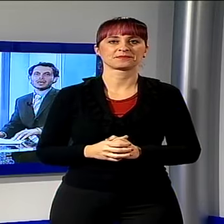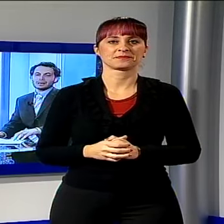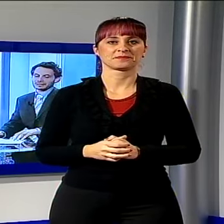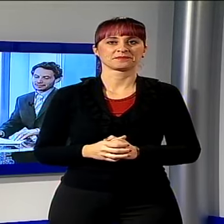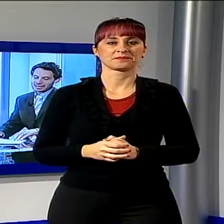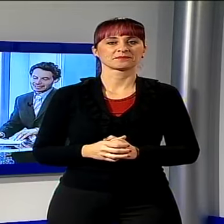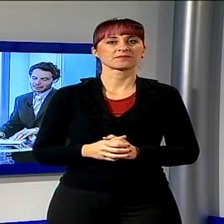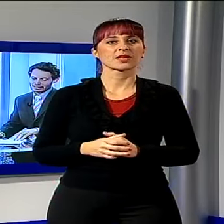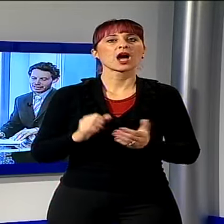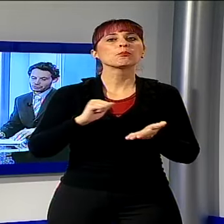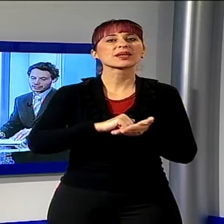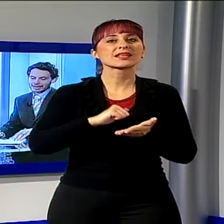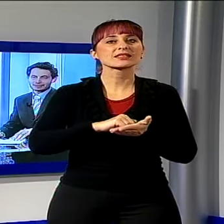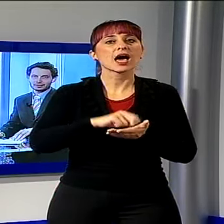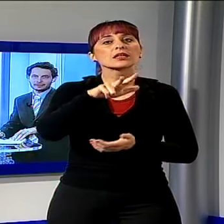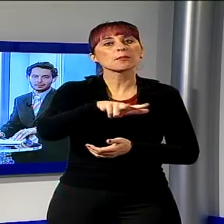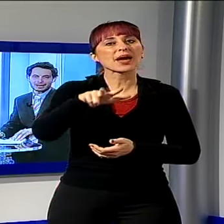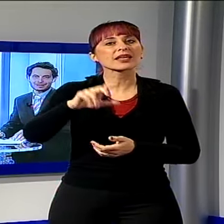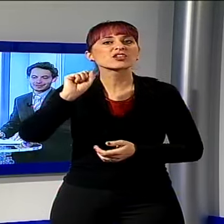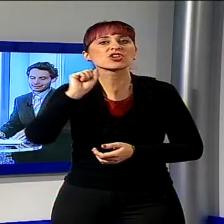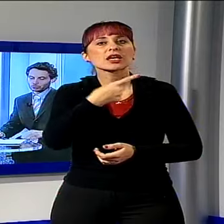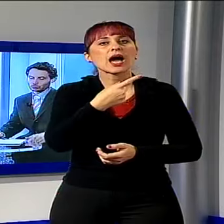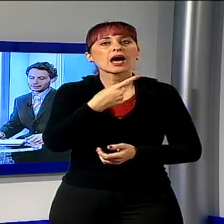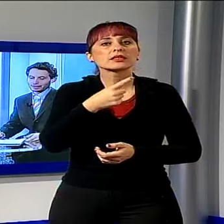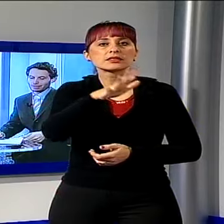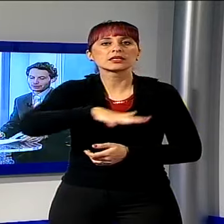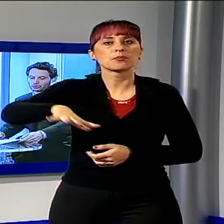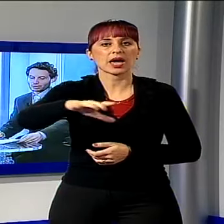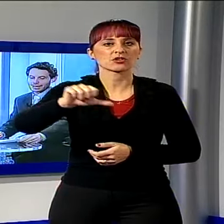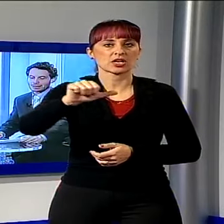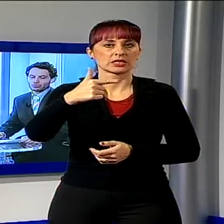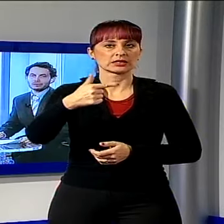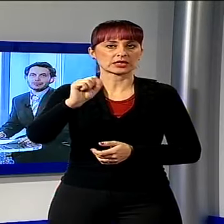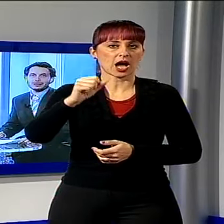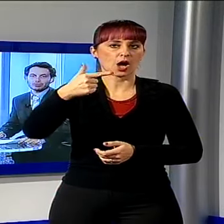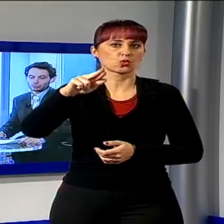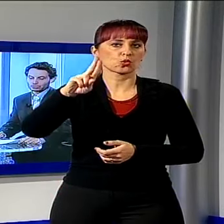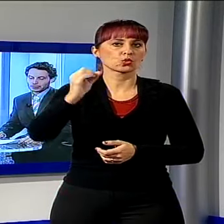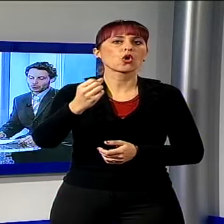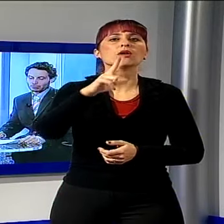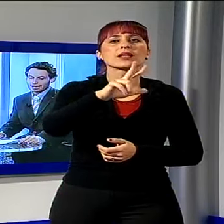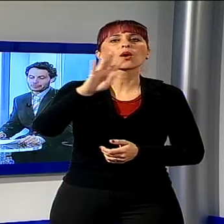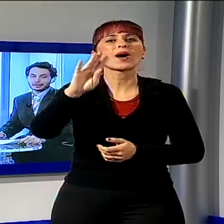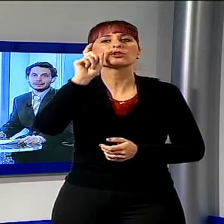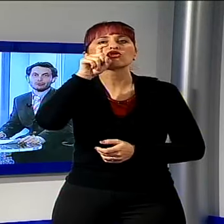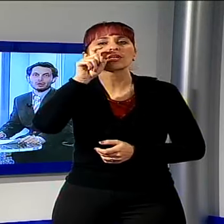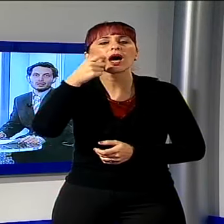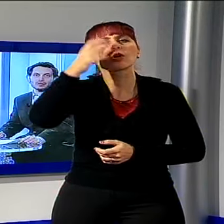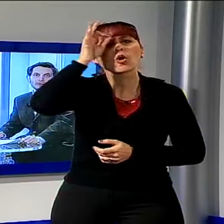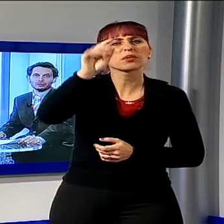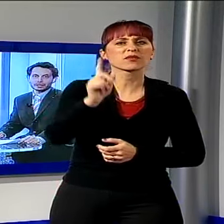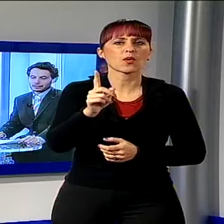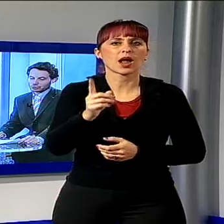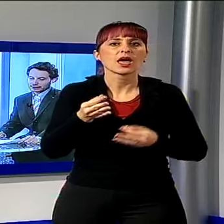A Pietrasanta parcheggi gratis in piazza Statuto il 3-4 gennaio, l'ho stabilito la giunta comunale, obiettivo